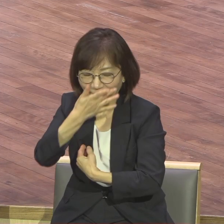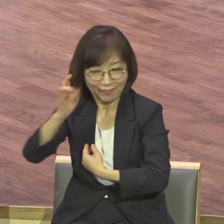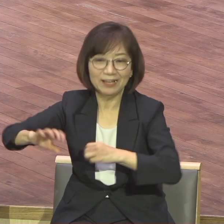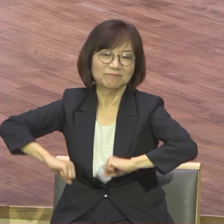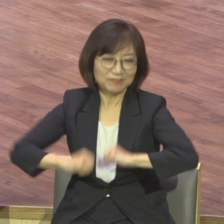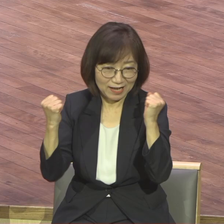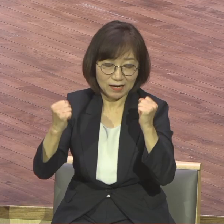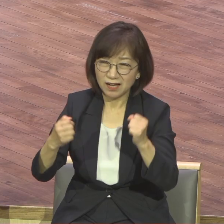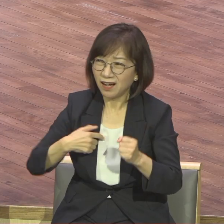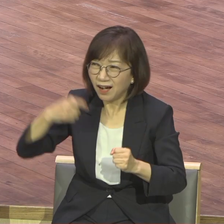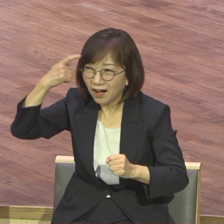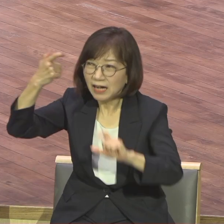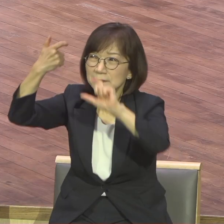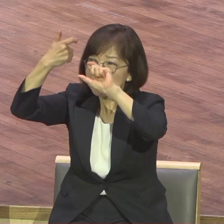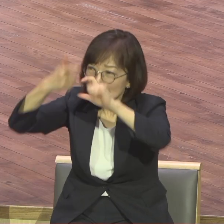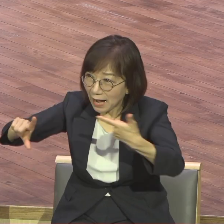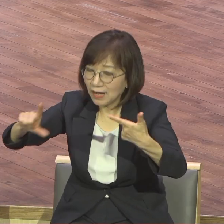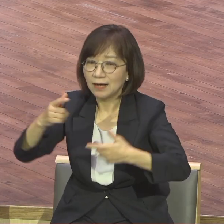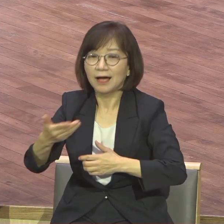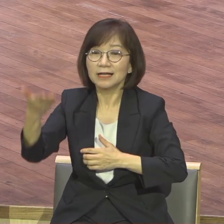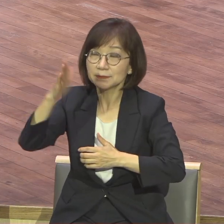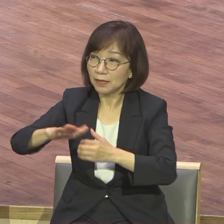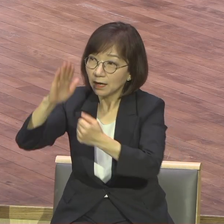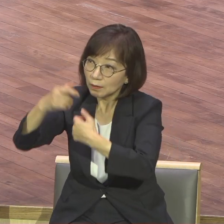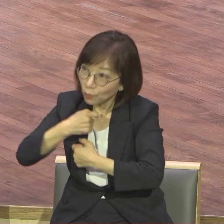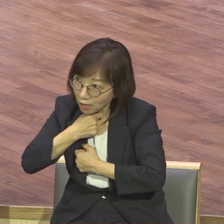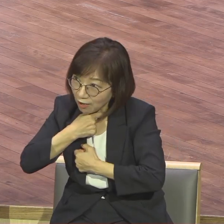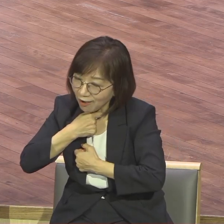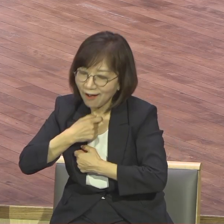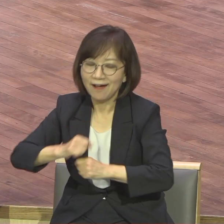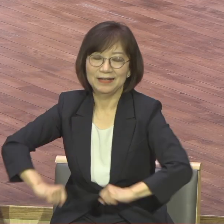다르지만은 하나님의 뜻이라면 무조건 받아들입니다